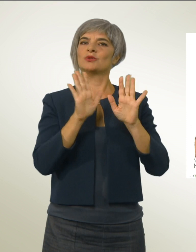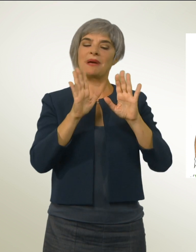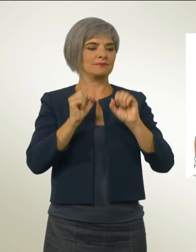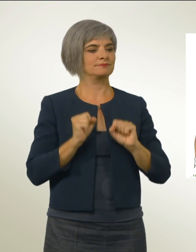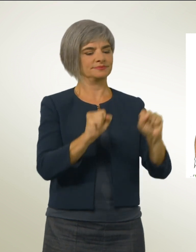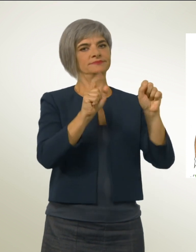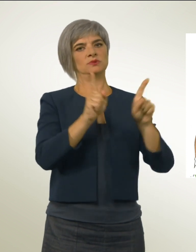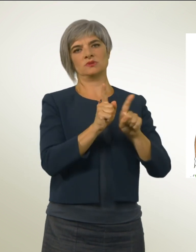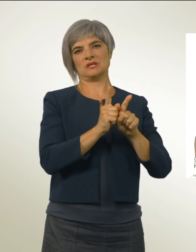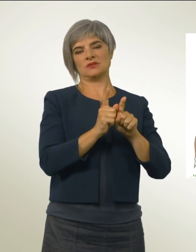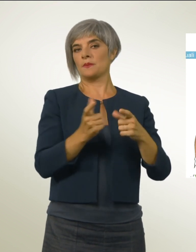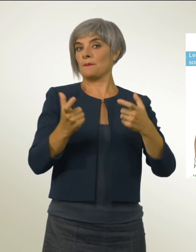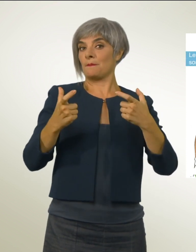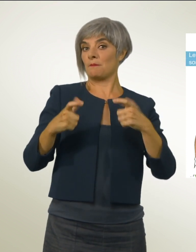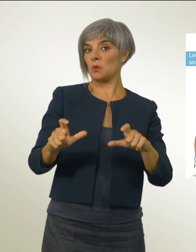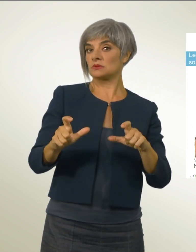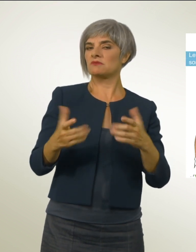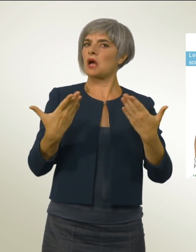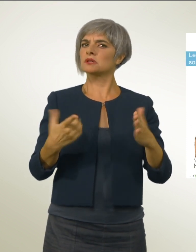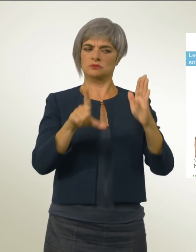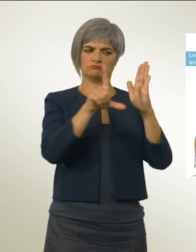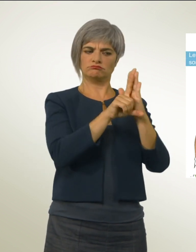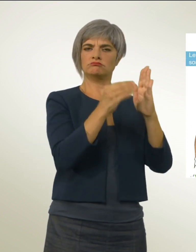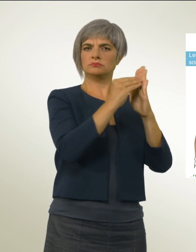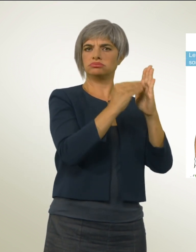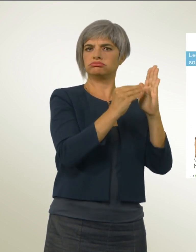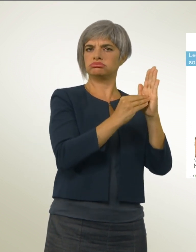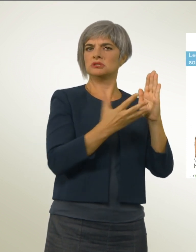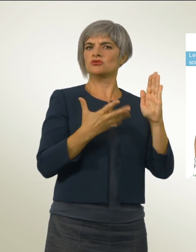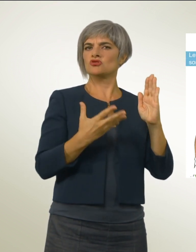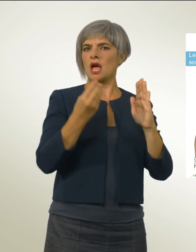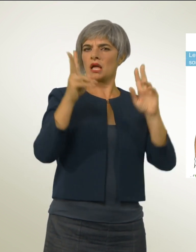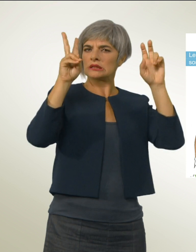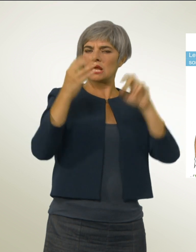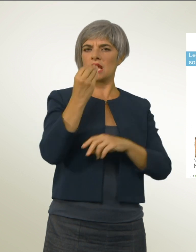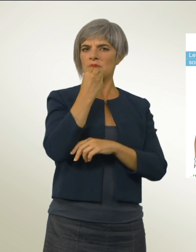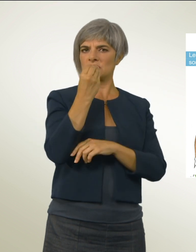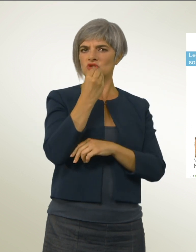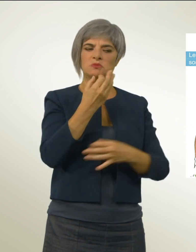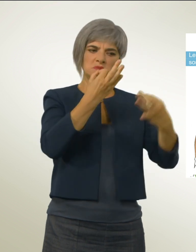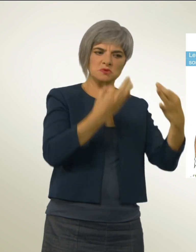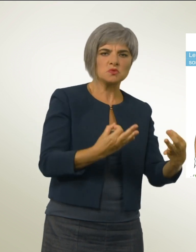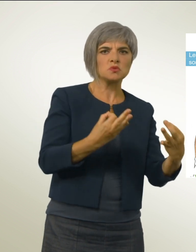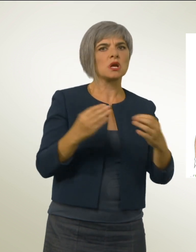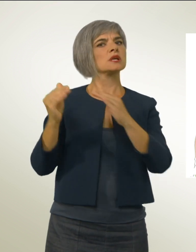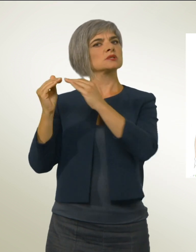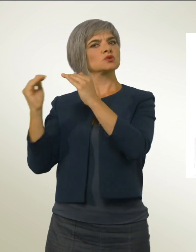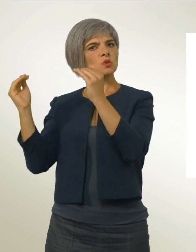considerano sufficienti le attuali disposizioni in materia di derrate alimentari sicure e sostenibili. Di che cosa si tratta?